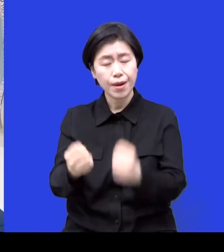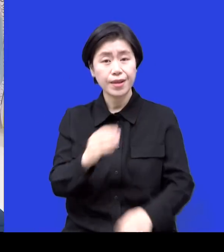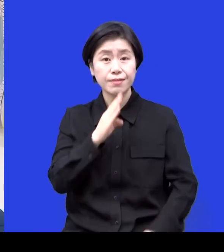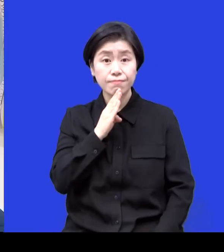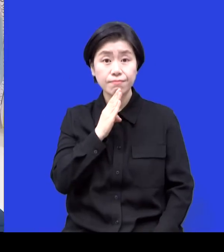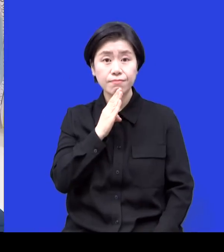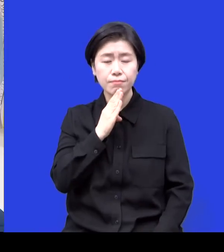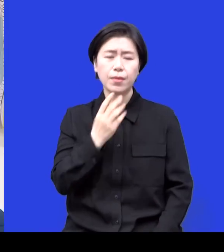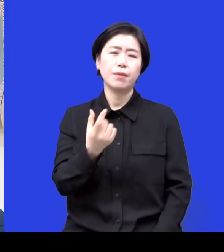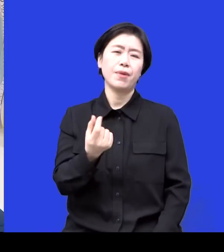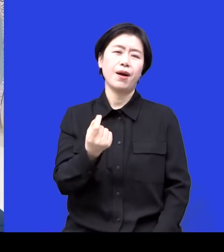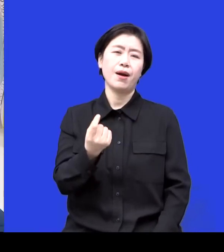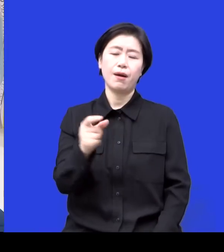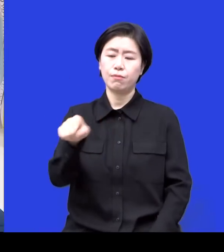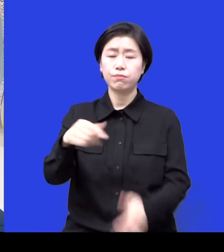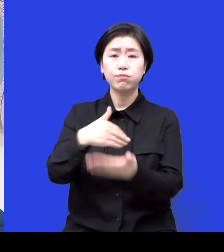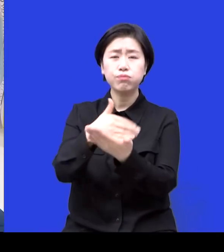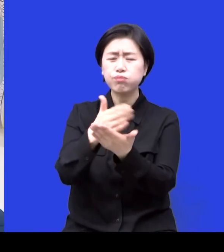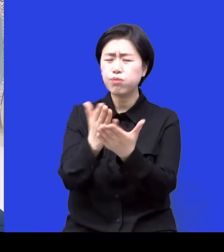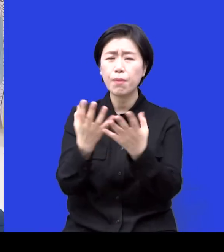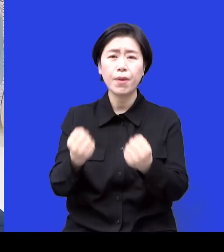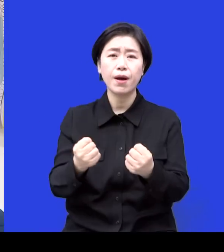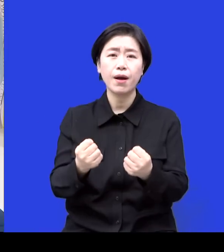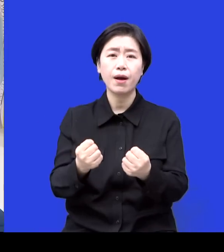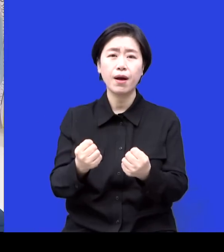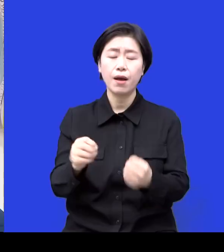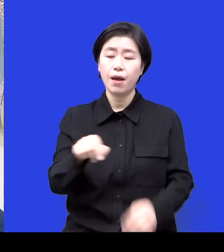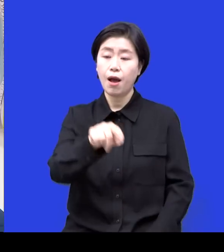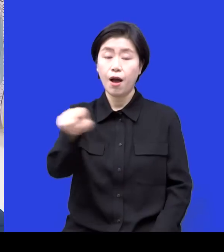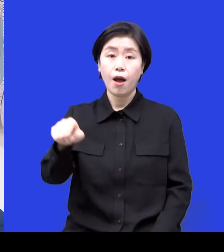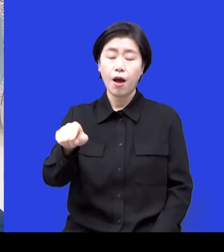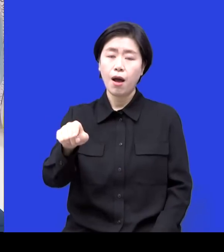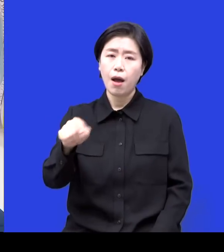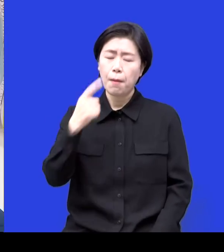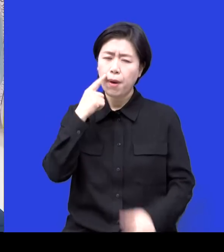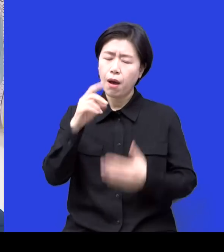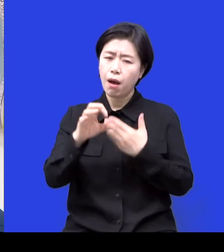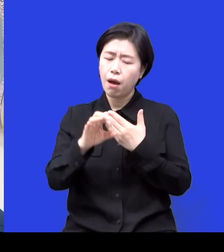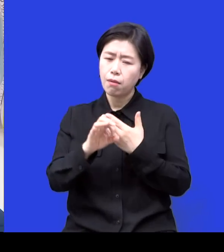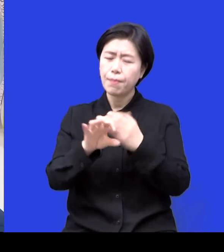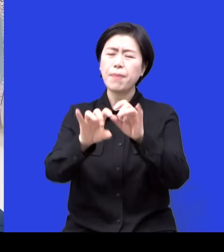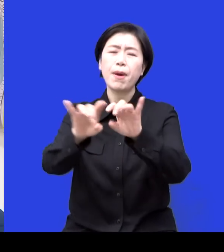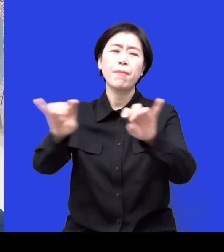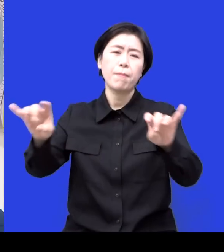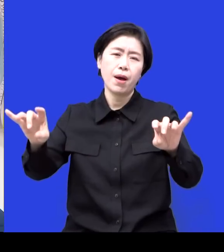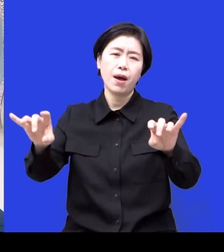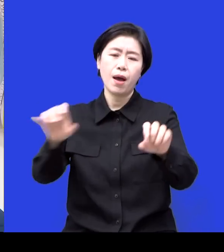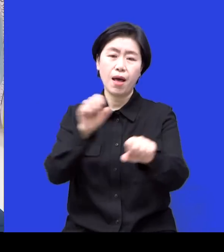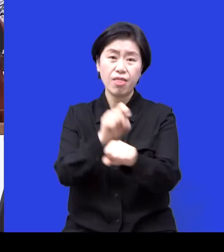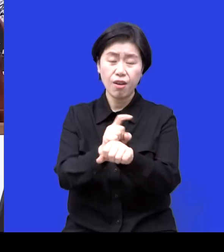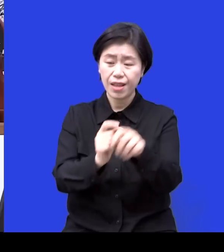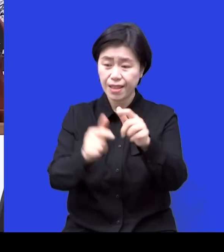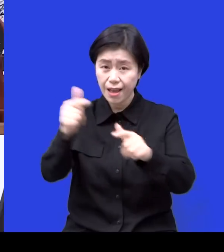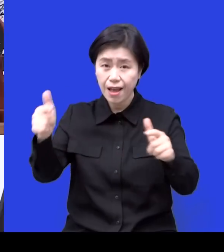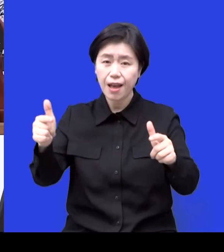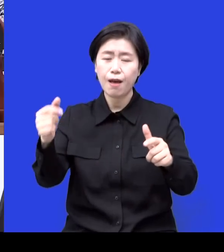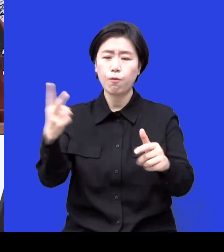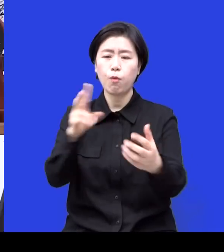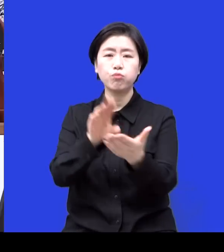아이들이 뭐 30명이라면 30가지의 문제가 있는 거고 아이들의 캐릭터가 또 따로 있기 때문에 그렇죠 조용한